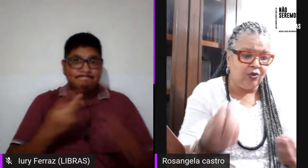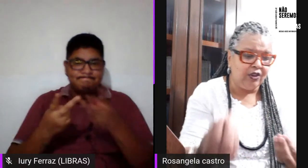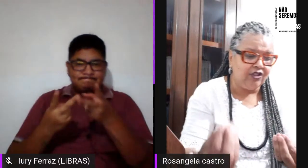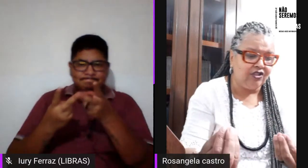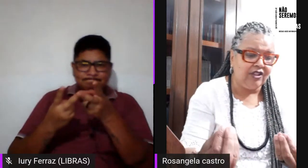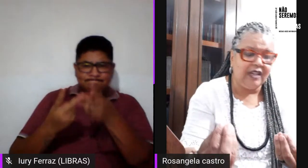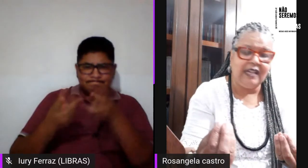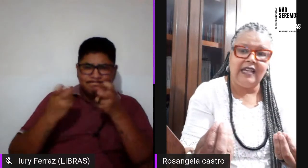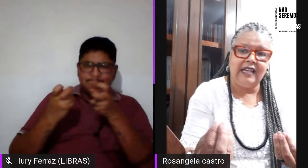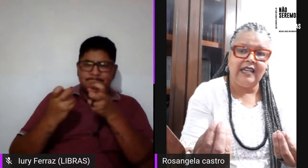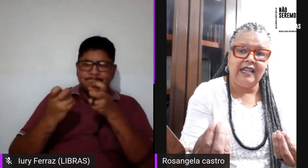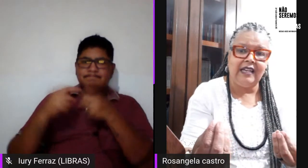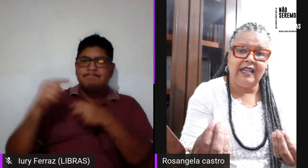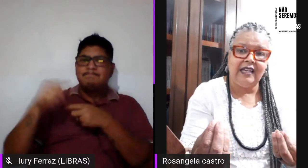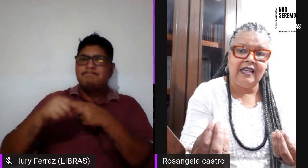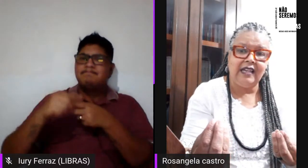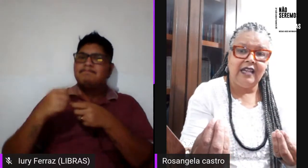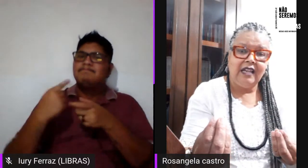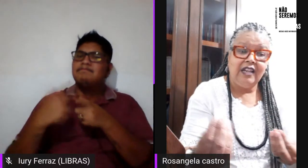questões